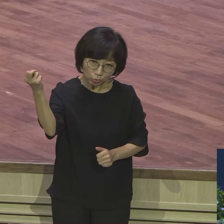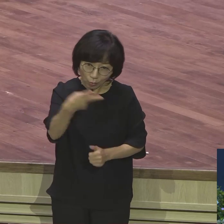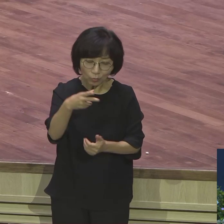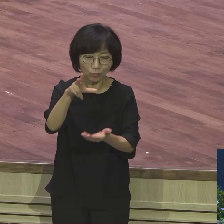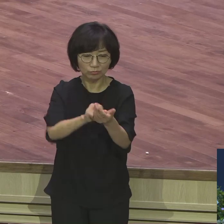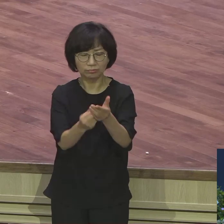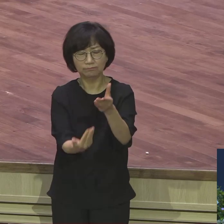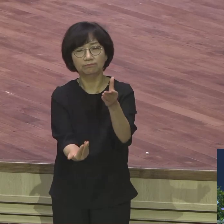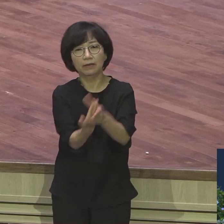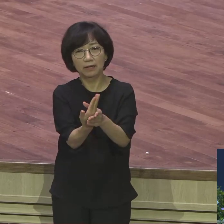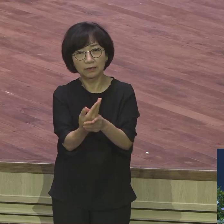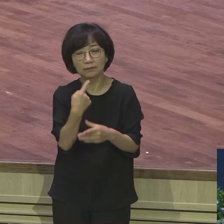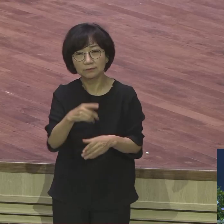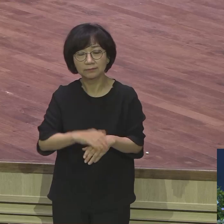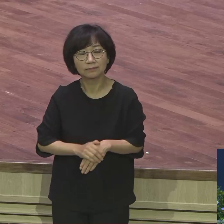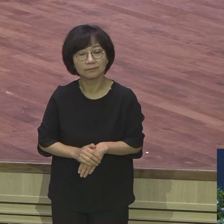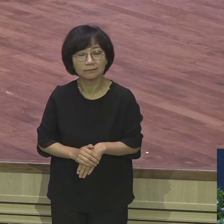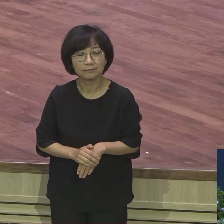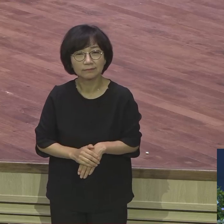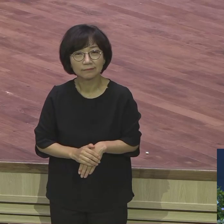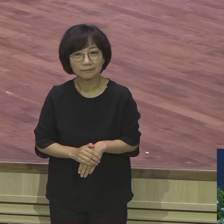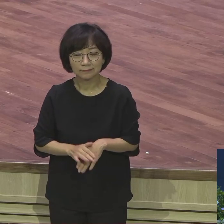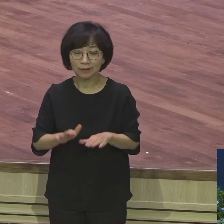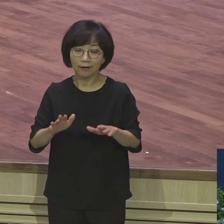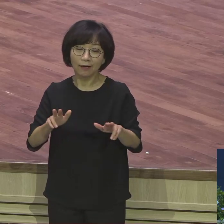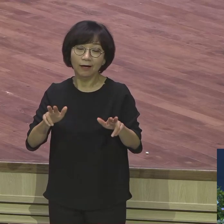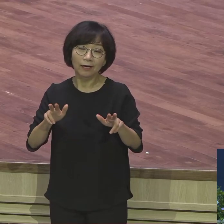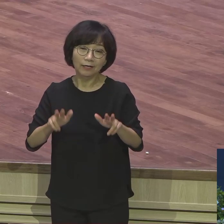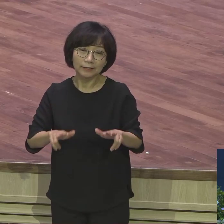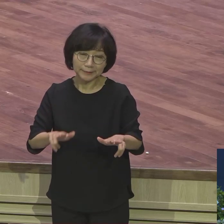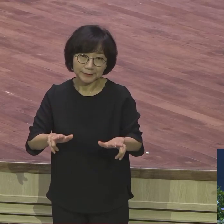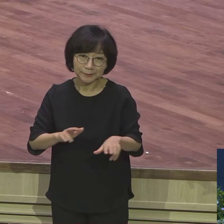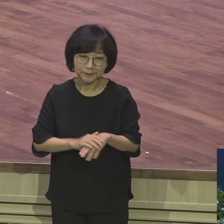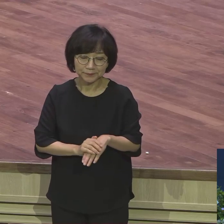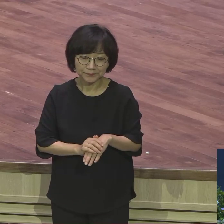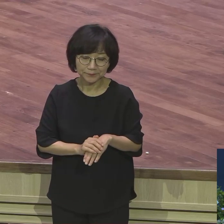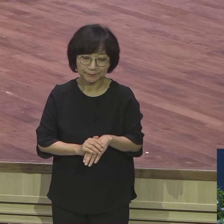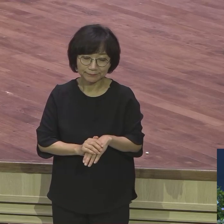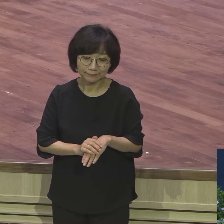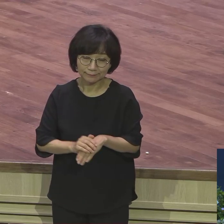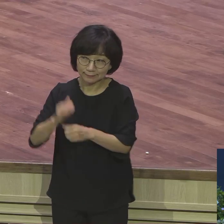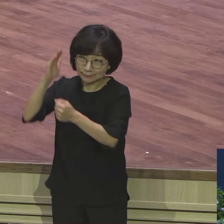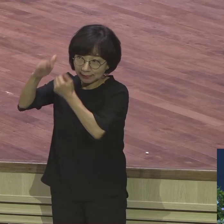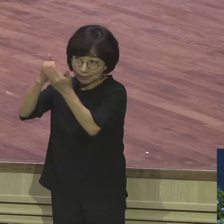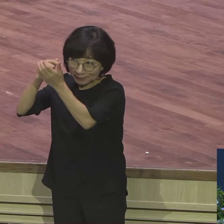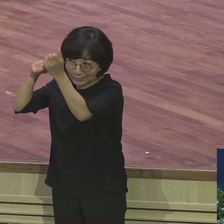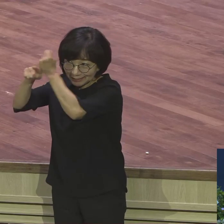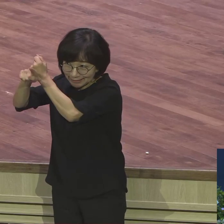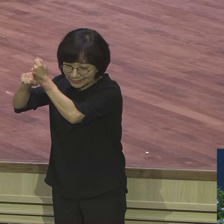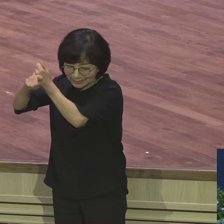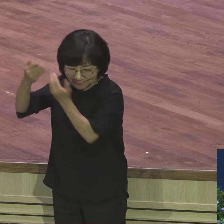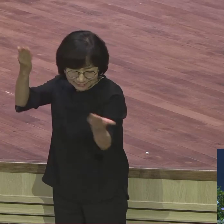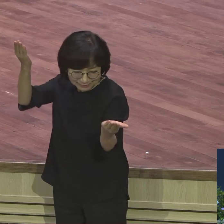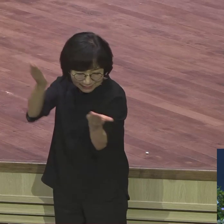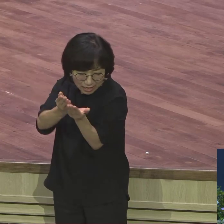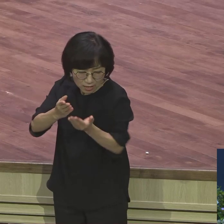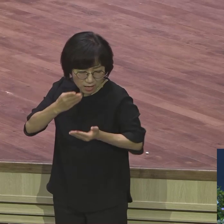찾아와요 형통한 삶을 산다고 해서 하나님과 함께 동행하는 삶을